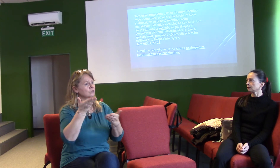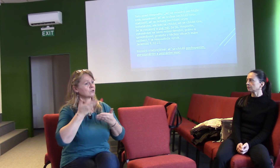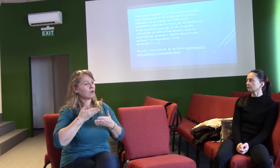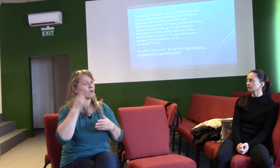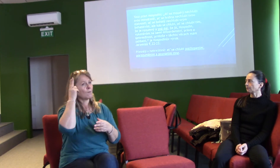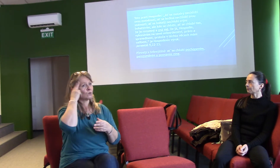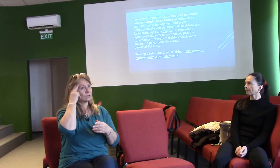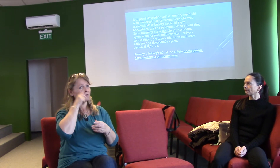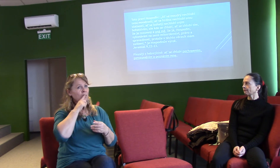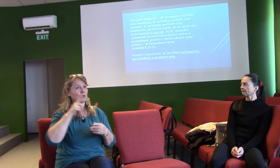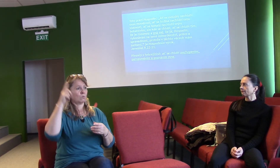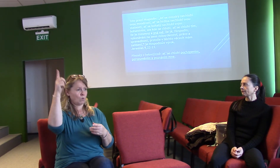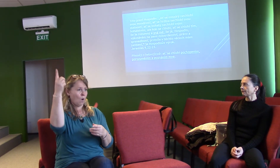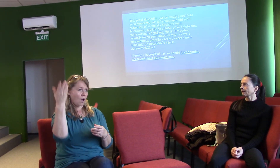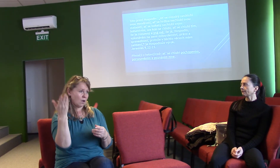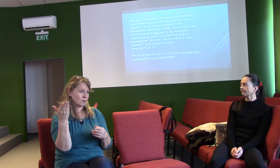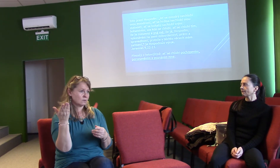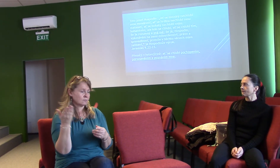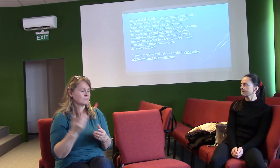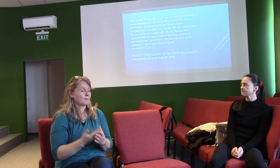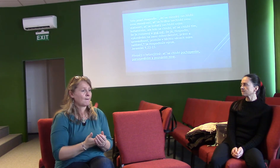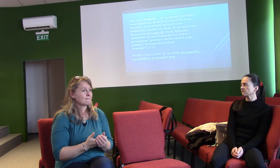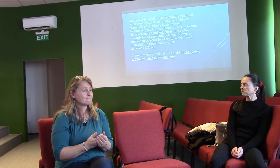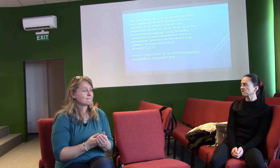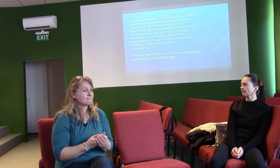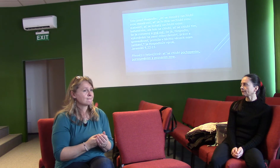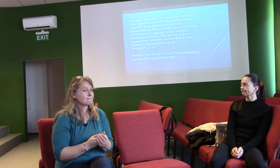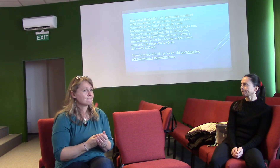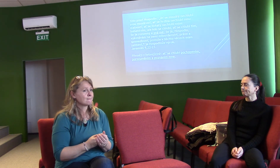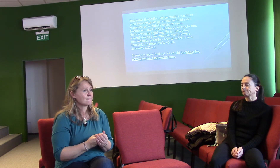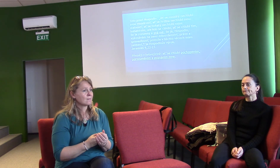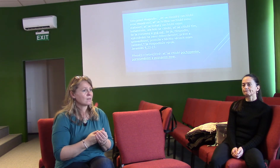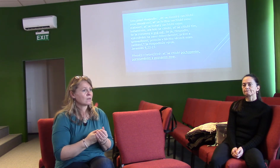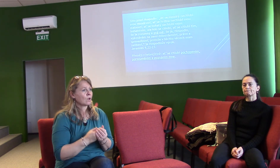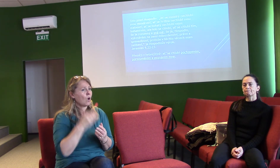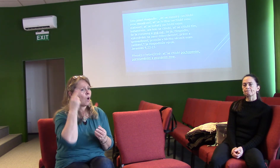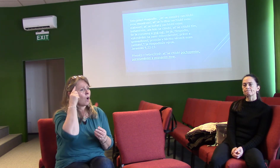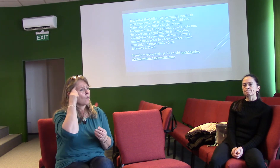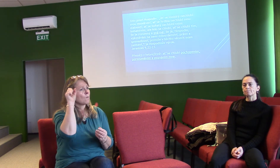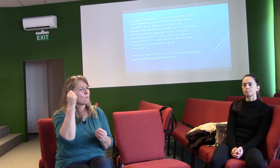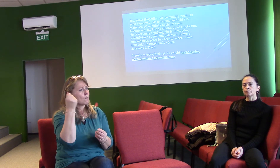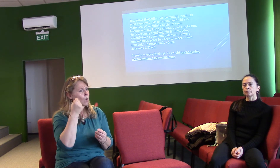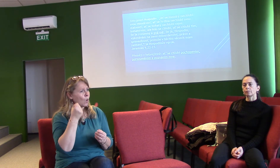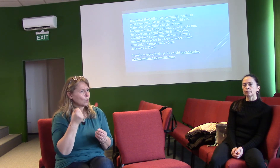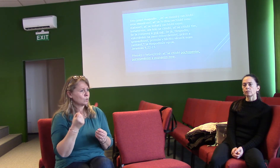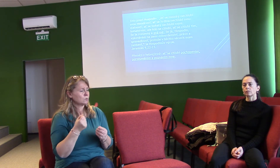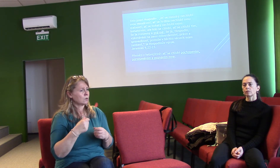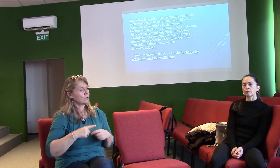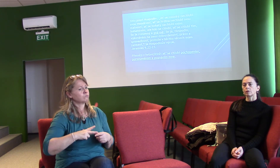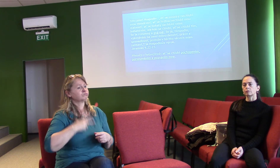Toto praví hospodin v Jeremiáši 9. Ať se moudry nechlobí svou modrosti, ať se hrdina nechlobí svou statnosti,